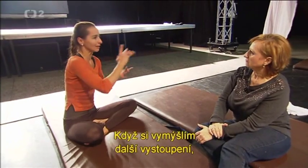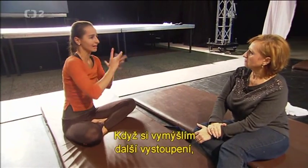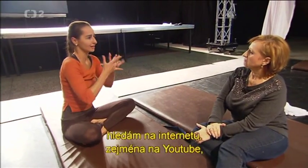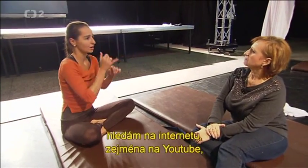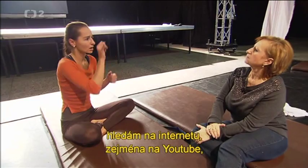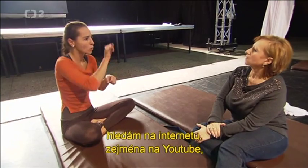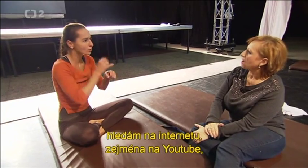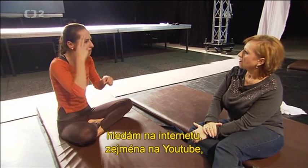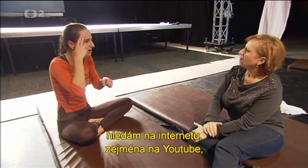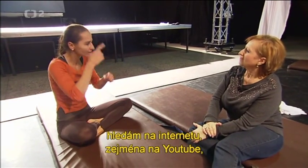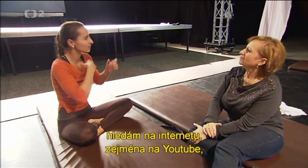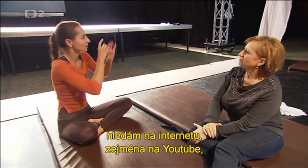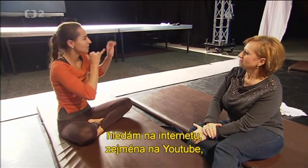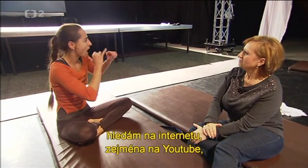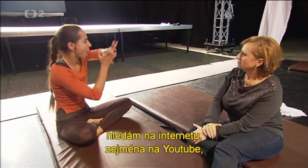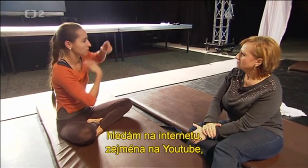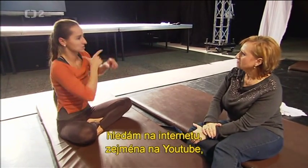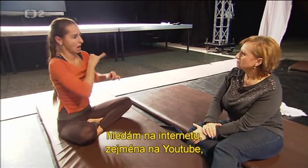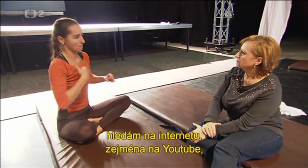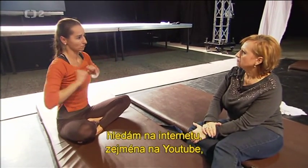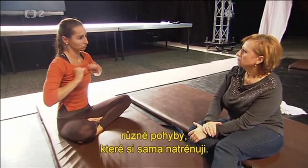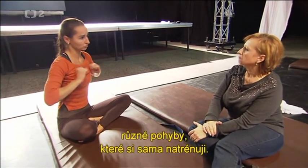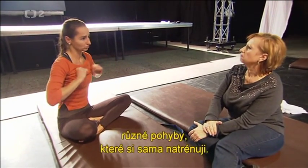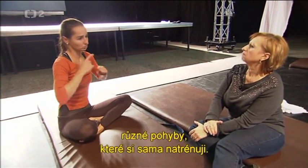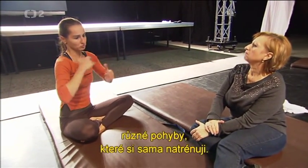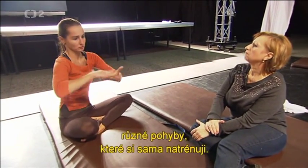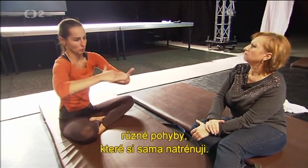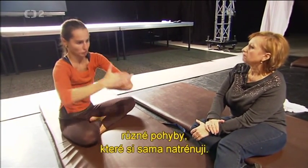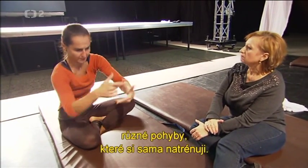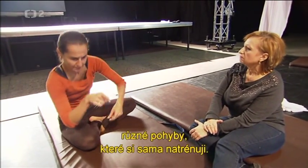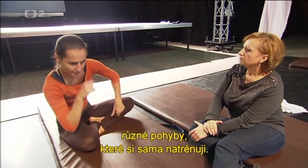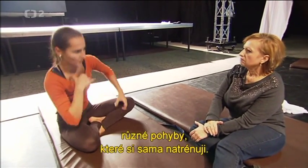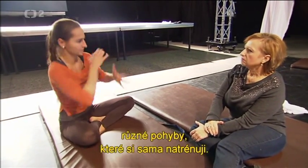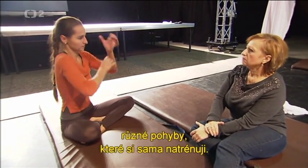hledám na internetu zejména na YouTube různé pohyby, které si sama natrénuji.